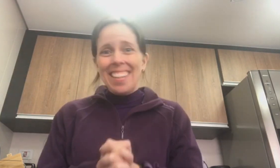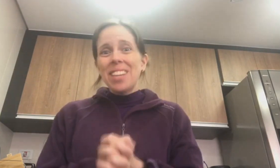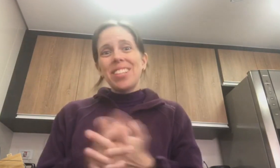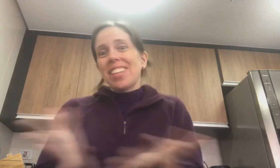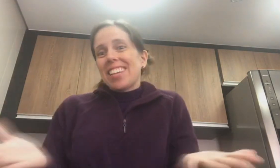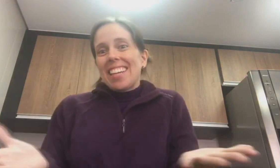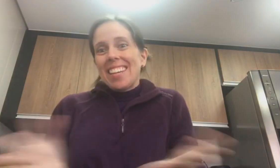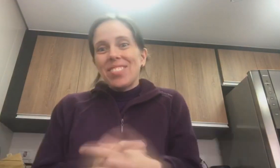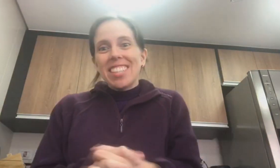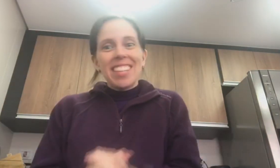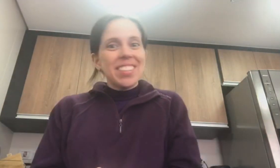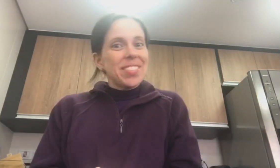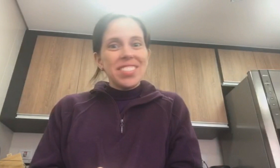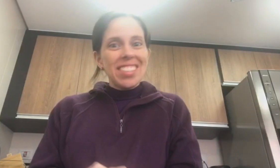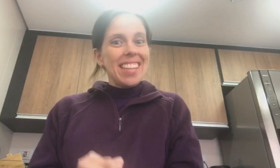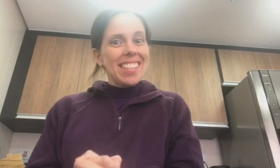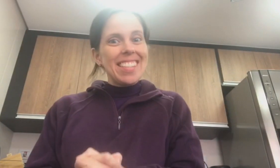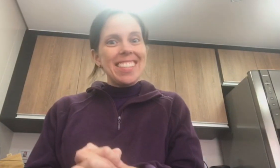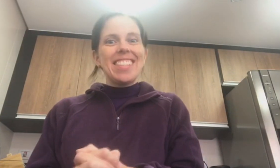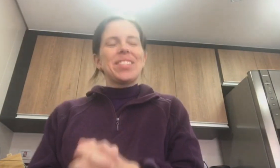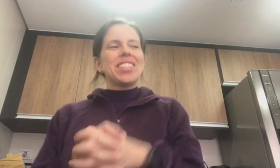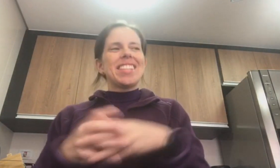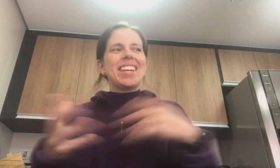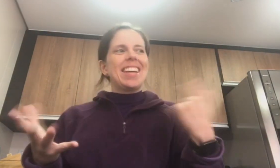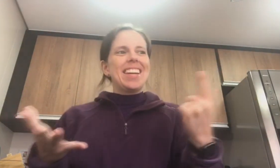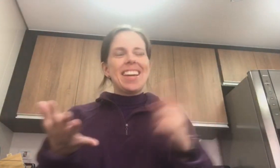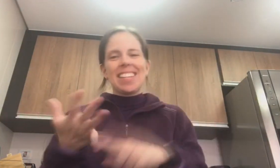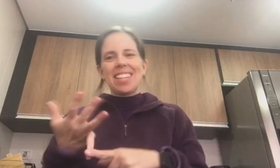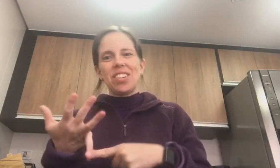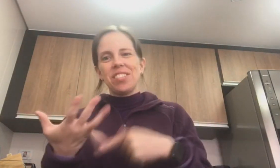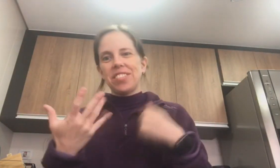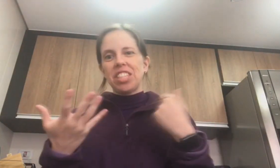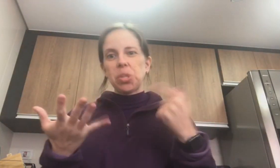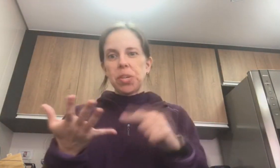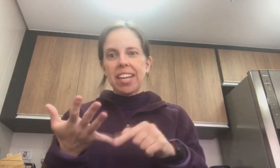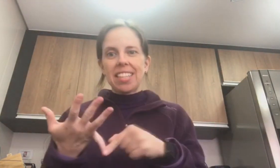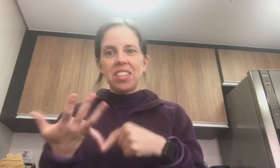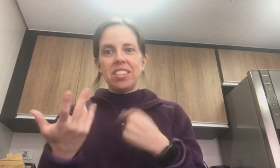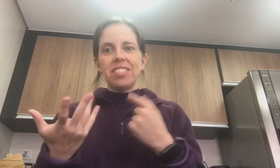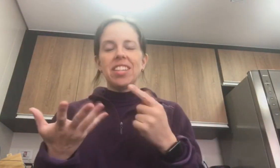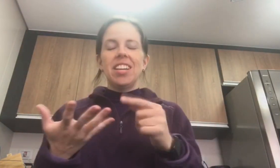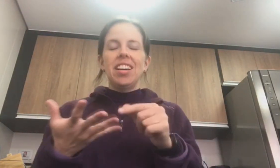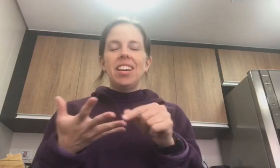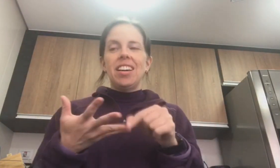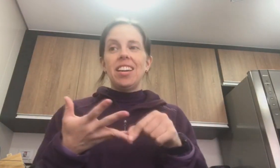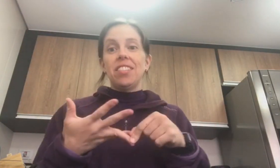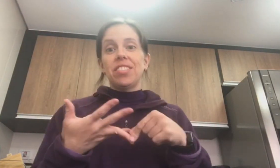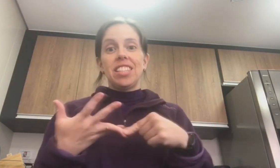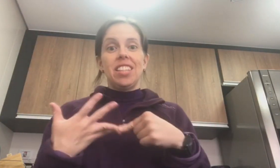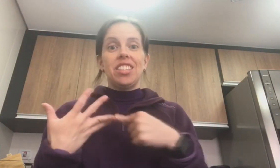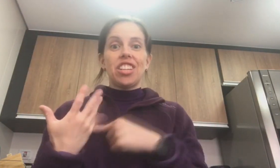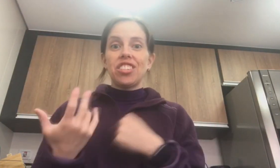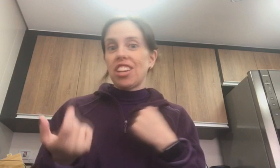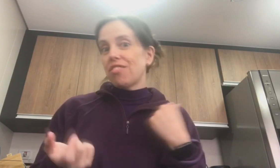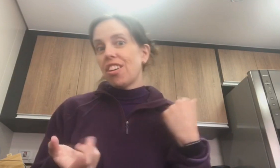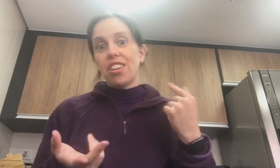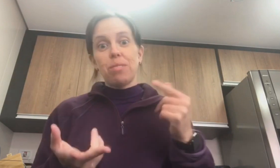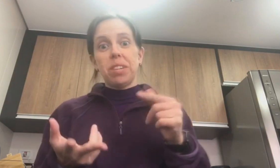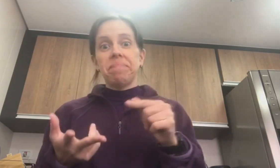Porque eu vou querer mostrar tudo pra vocês, né, gente. Mostrar a casa nova. Fazer tudo da casa nova. Fazer diário de reforma.